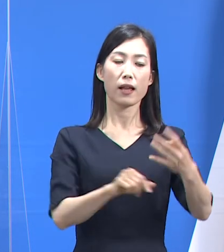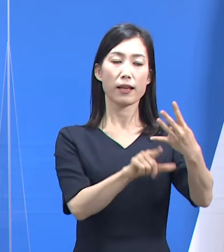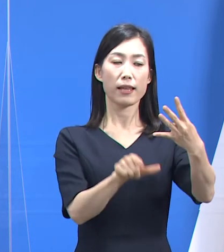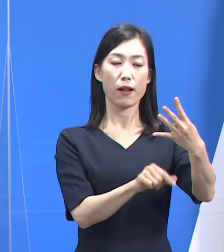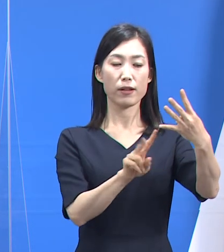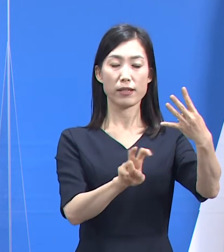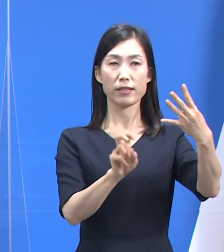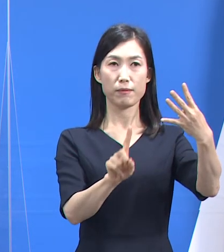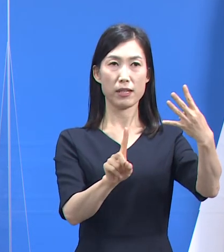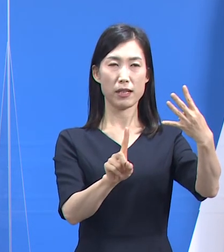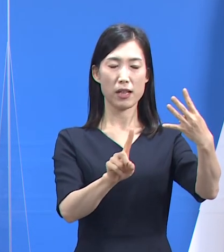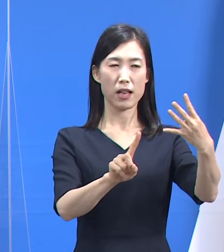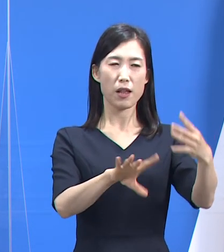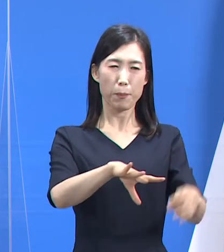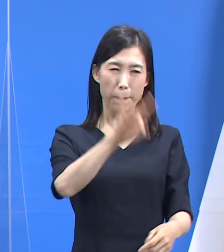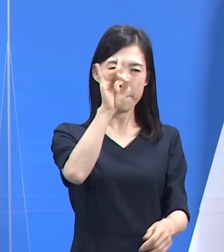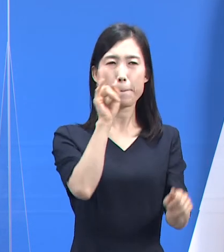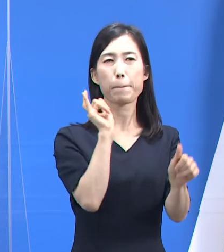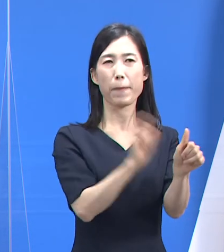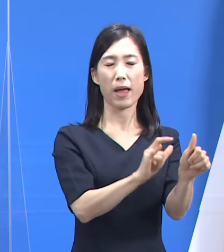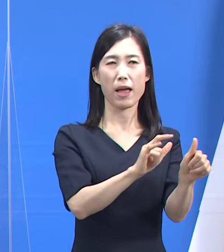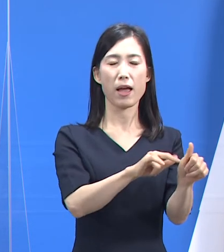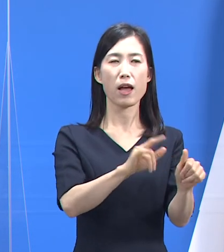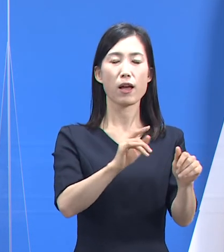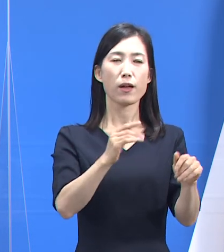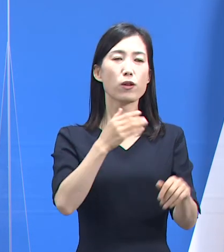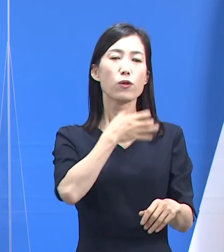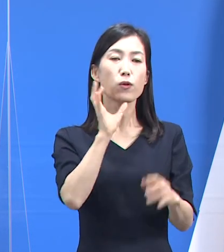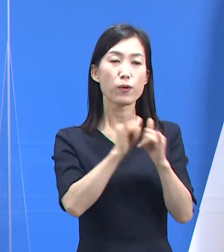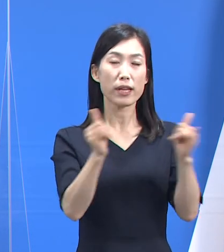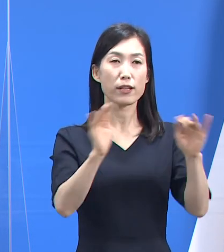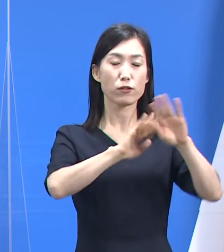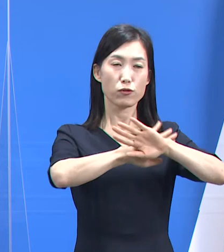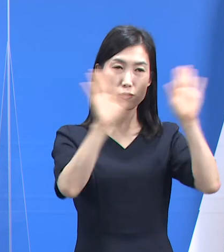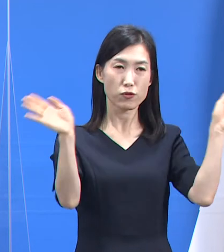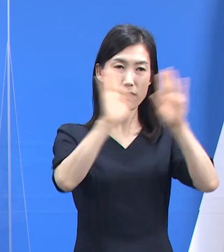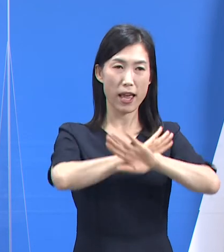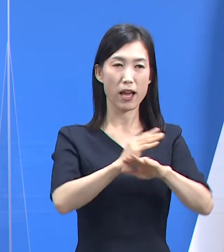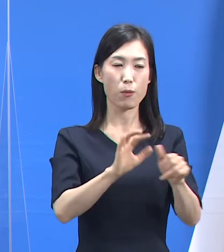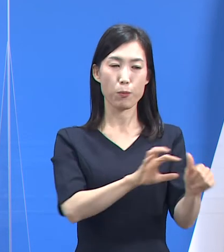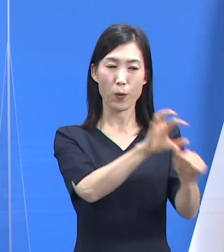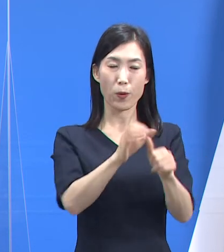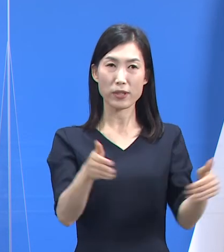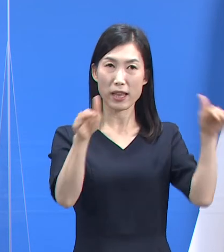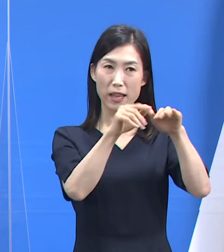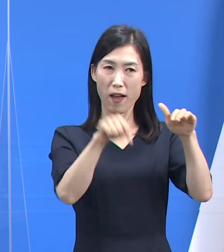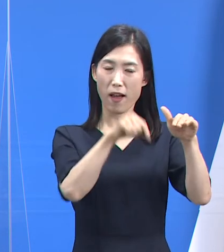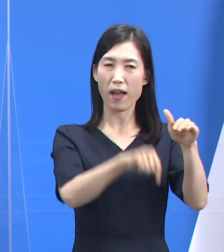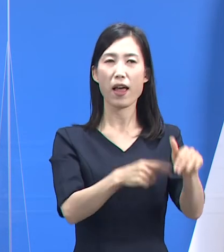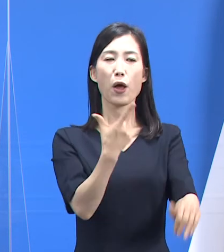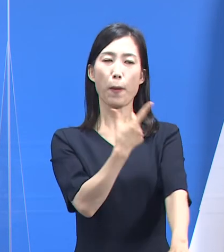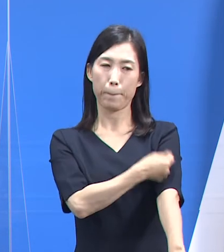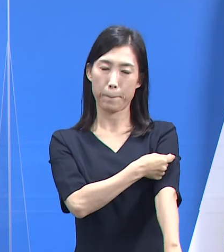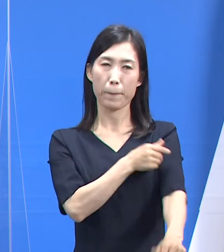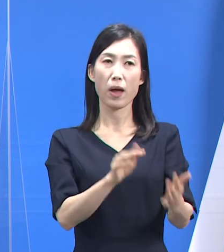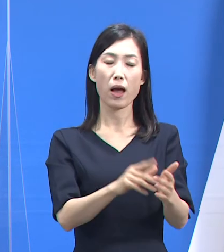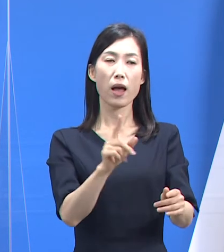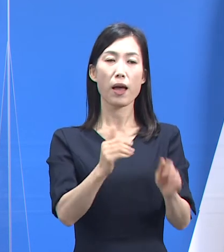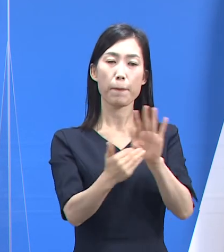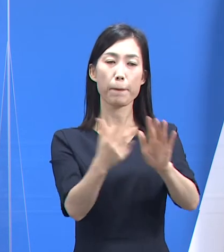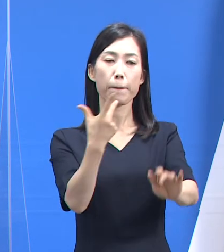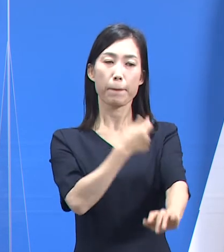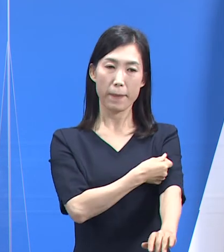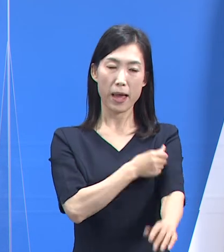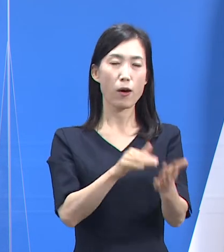집현자가 발생했던 노인주야감보호센터 집단감염이었고 백신 접종 후 3일이 지난 시점에서